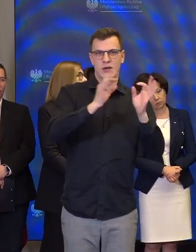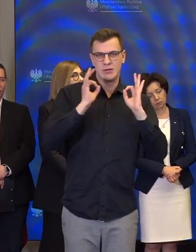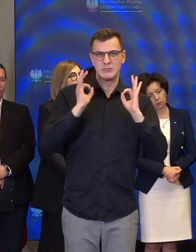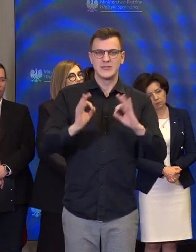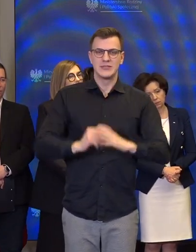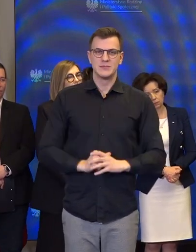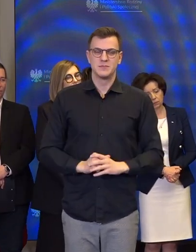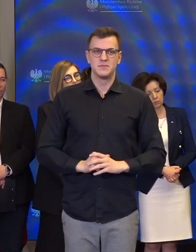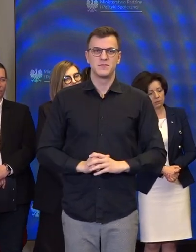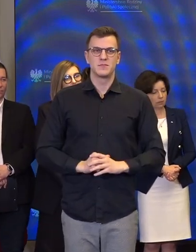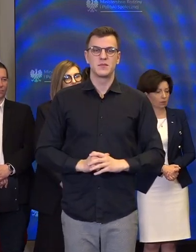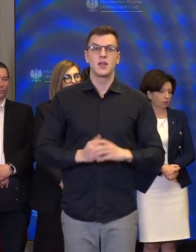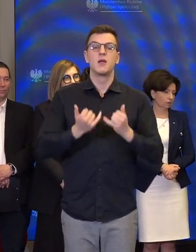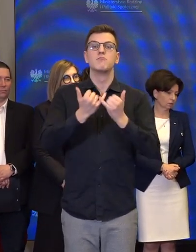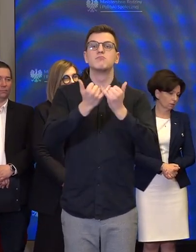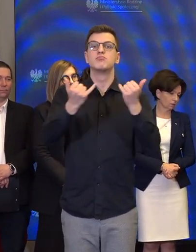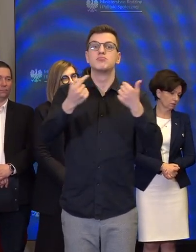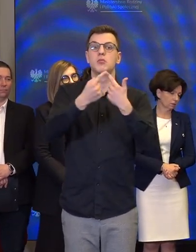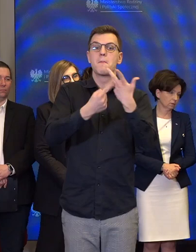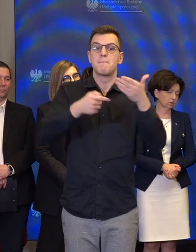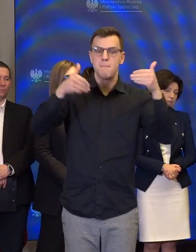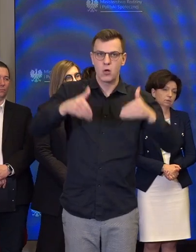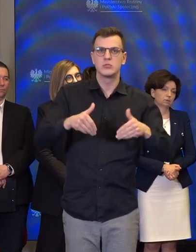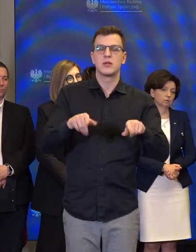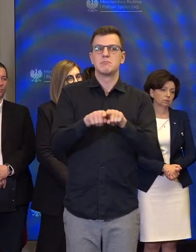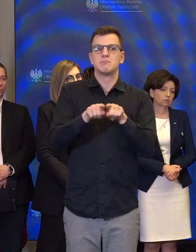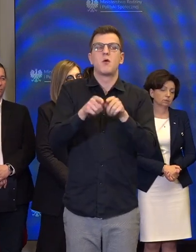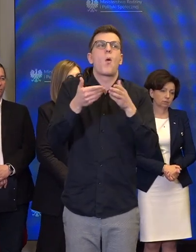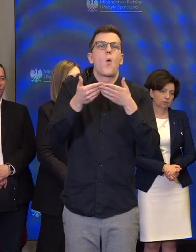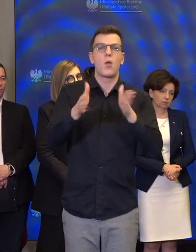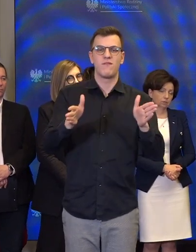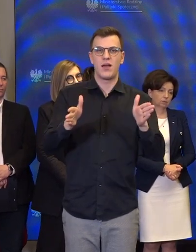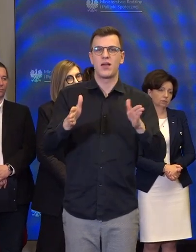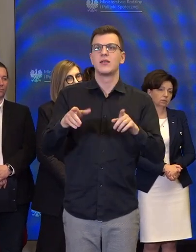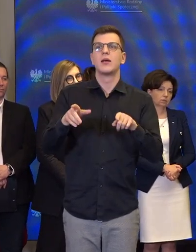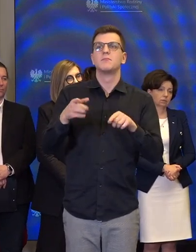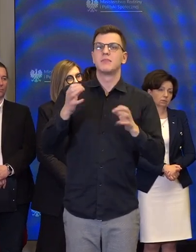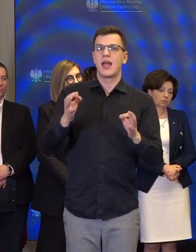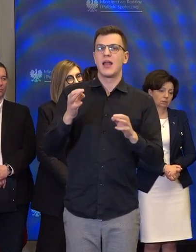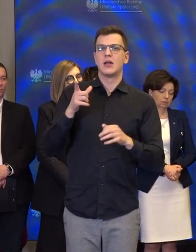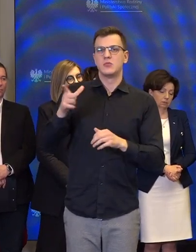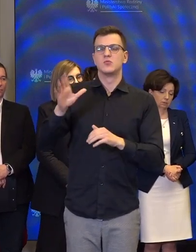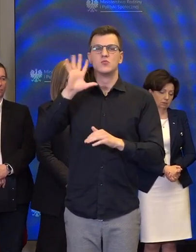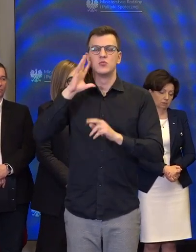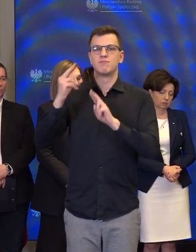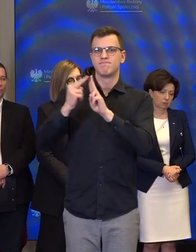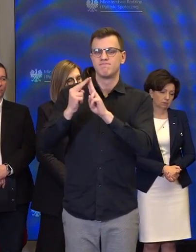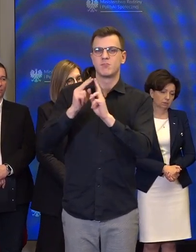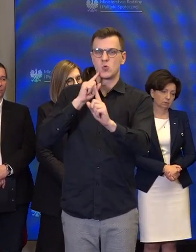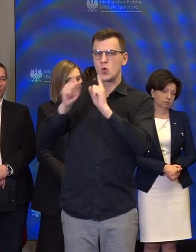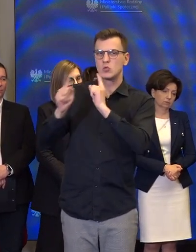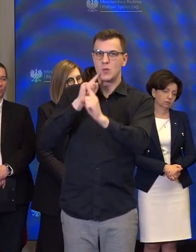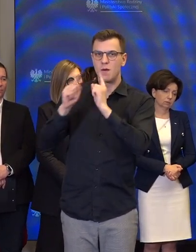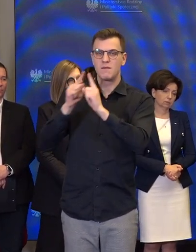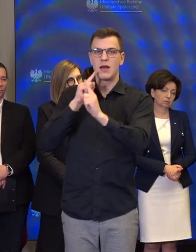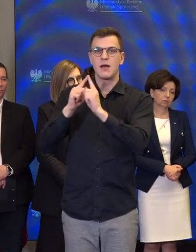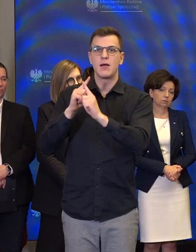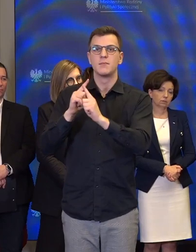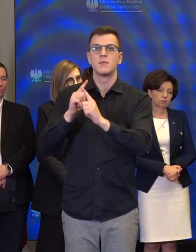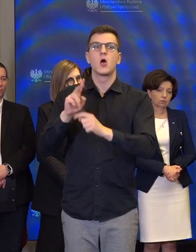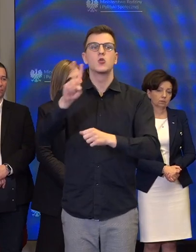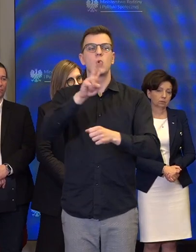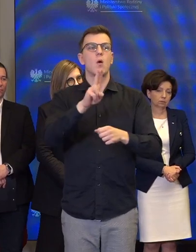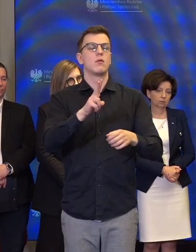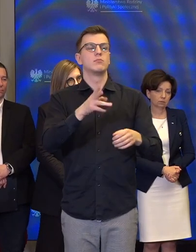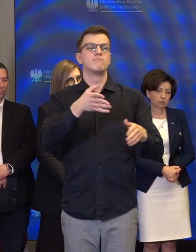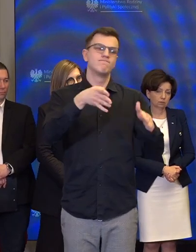Wszystkie możliwości są otwarte. jesteśmy w dialogu. Nic nie jest, nikt nie jest